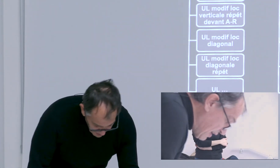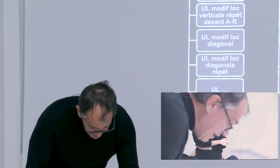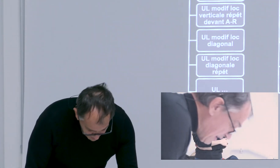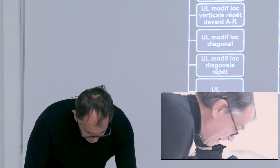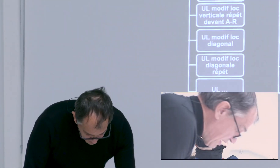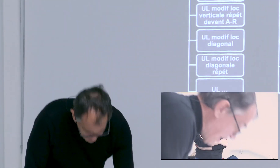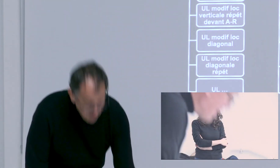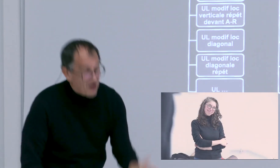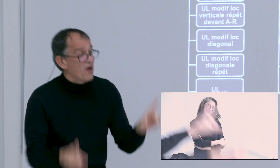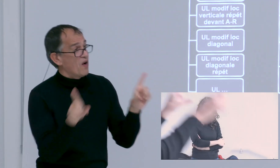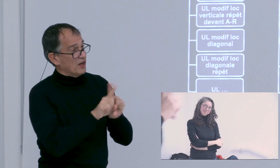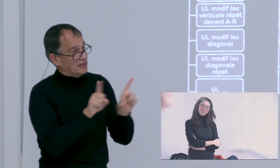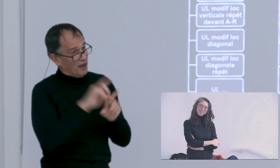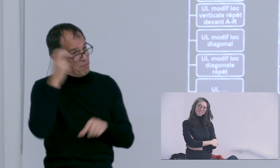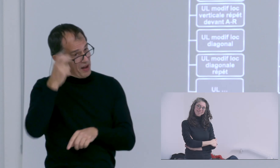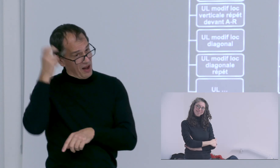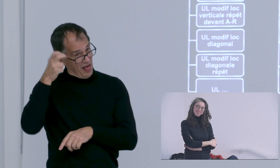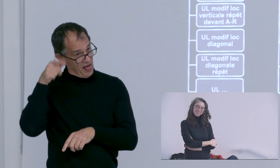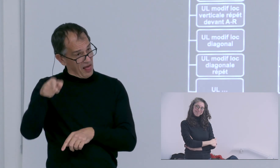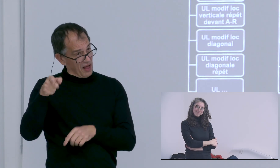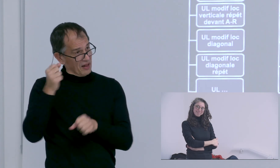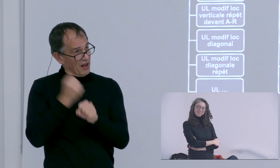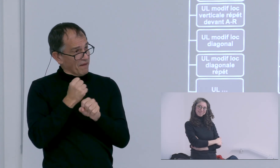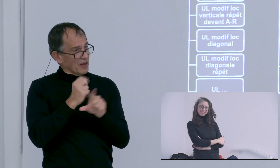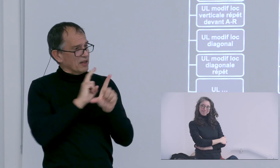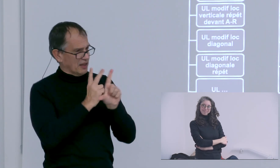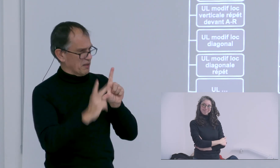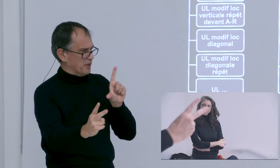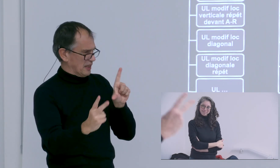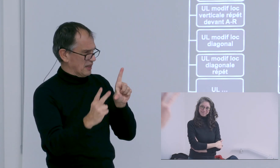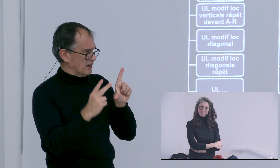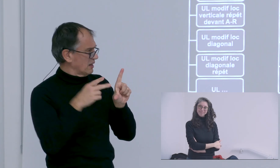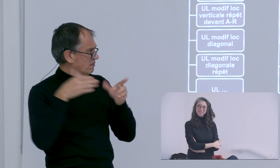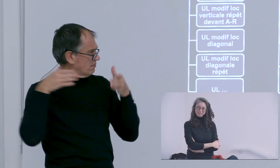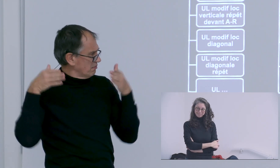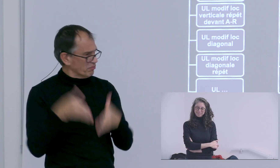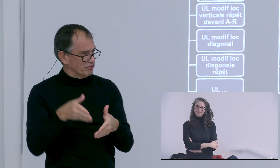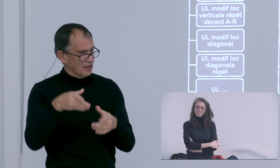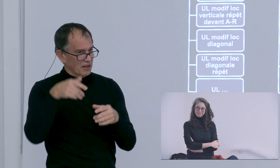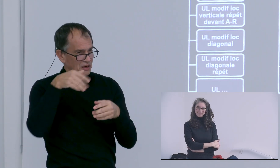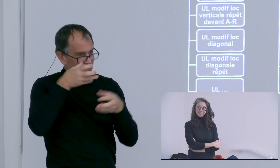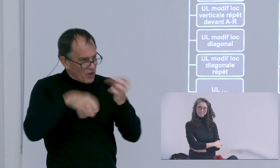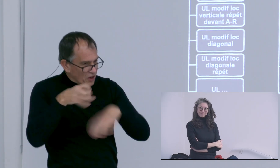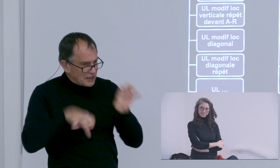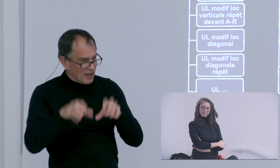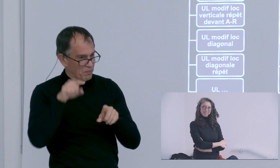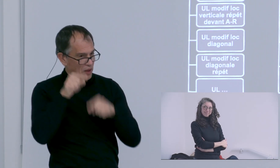'article initial qu'est-ce que vous en pensez qu'est-ce que vous voulez dire là-dessus après pour repartir sur l'analyse d'Agnès